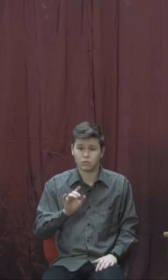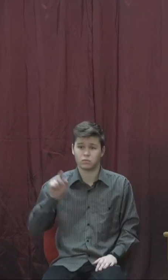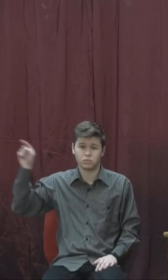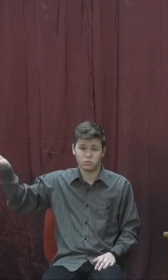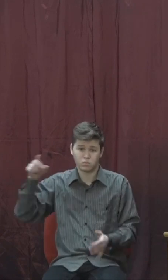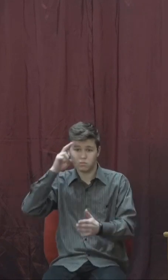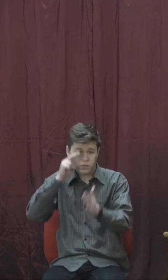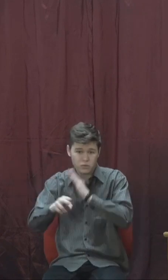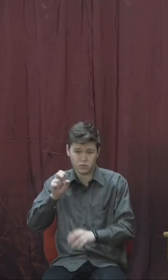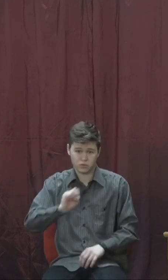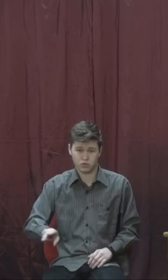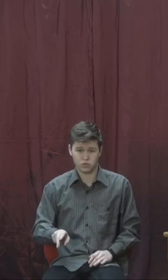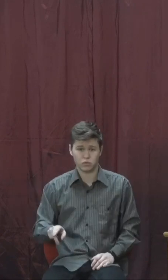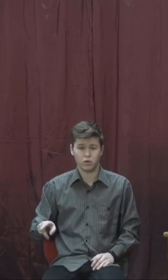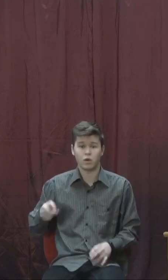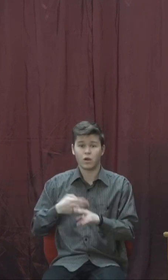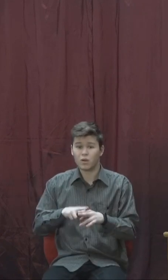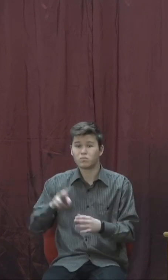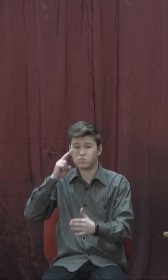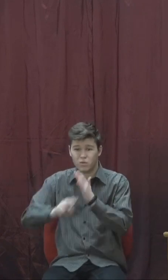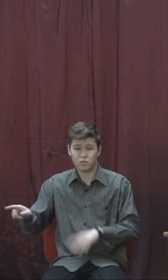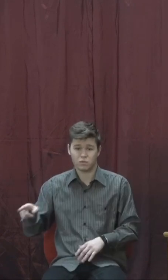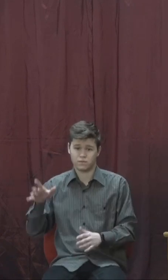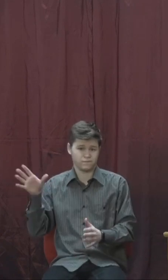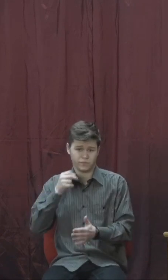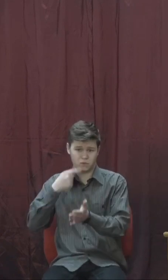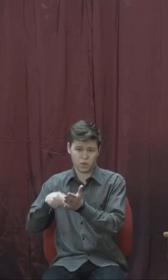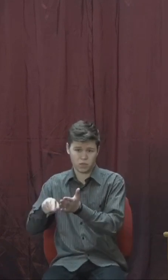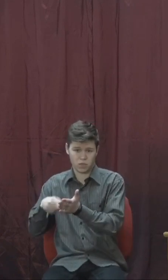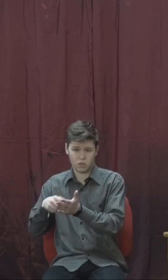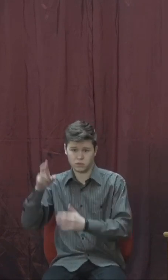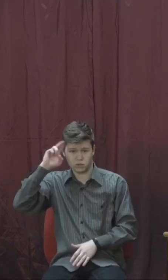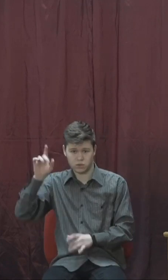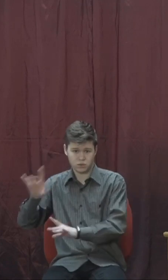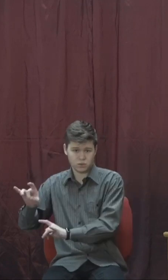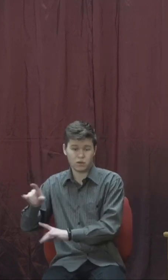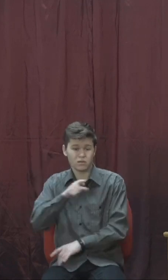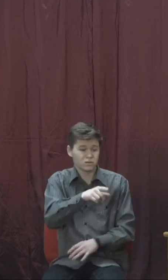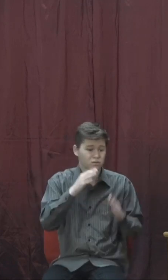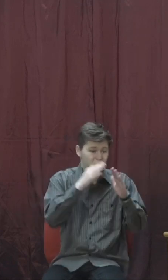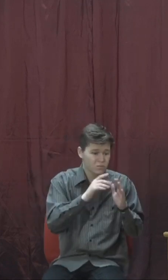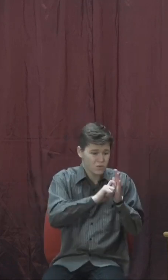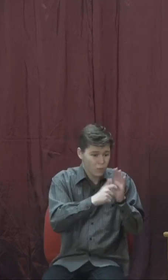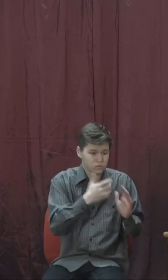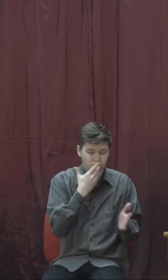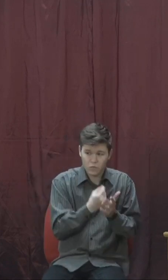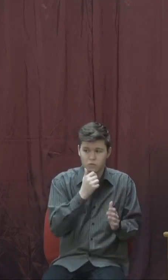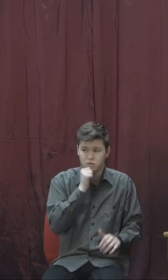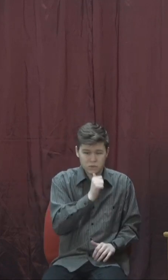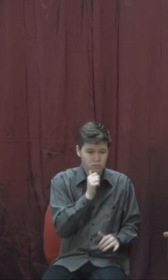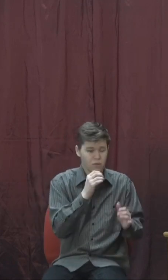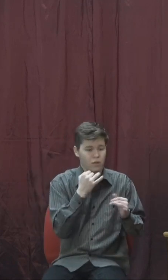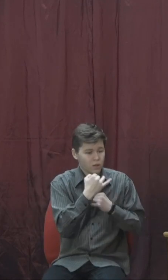Єлисей, той пророк, що в Ізраїлі, доносить Ізраїловому цареві ті слова, що ти говориш у спальні